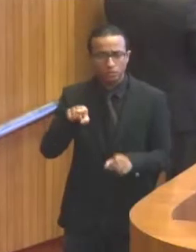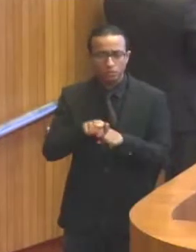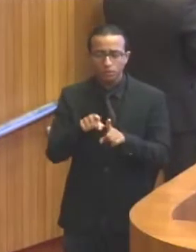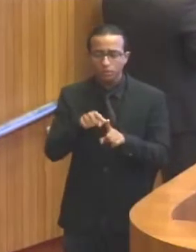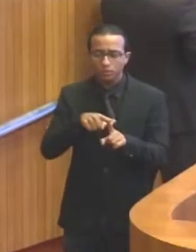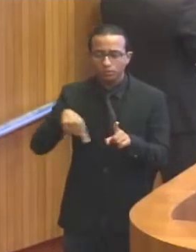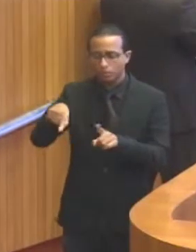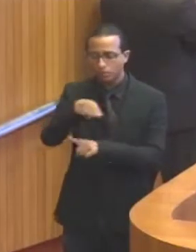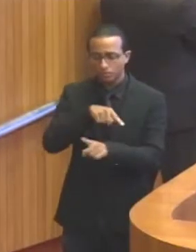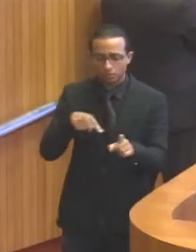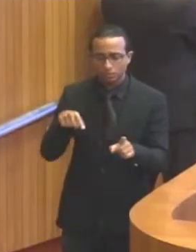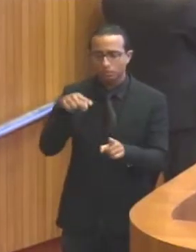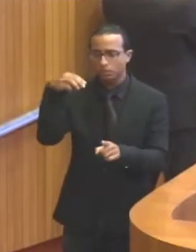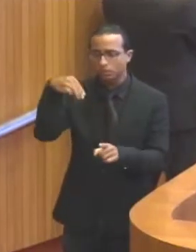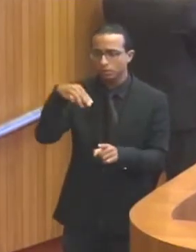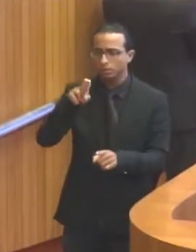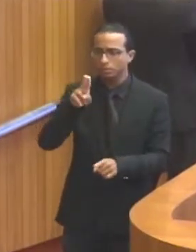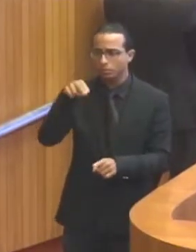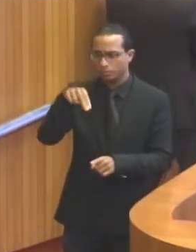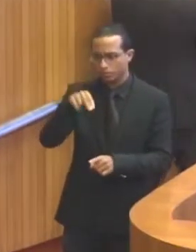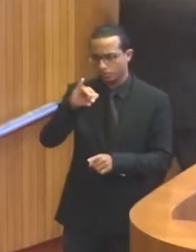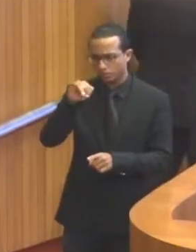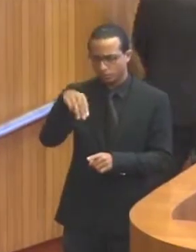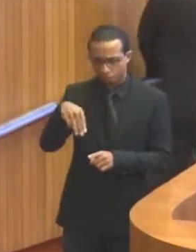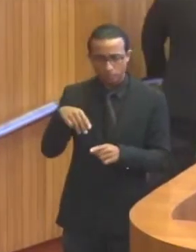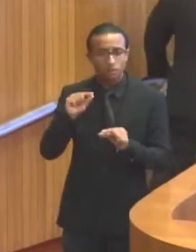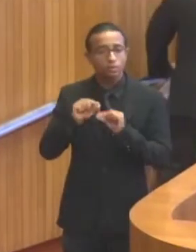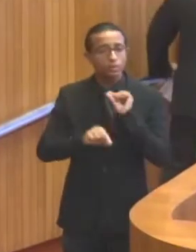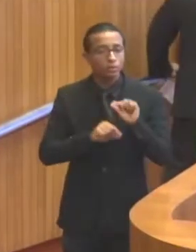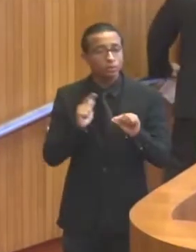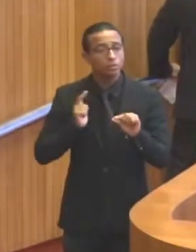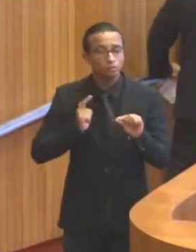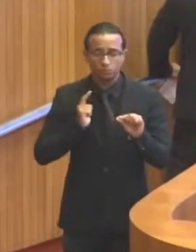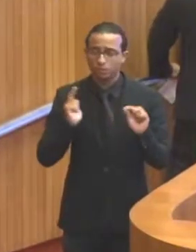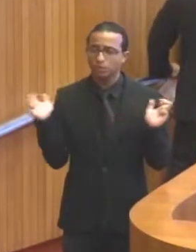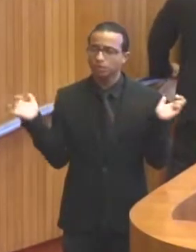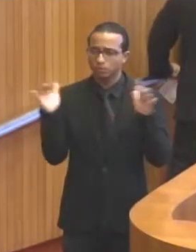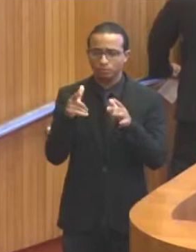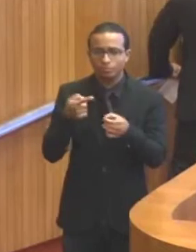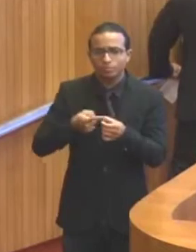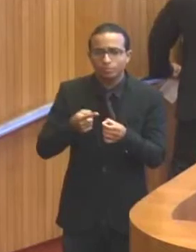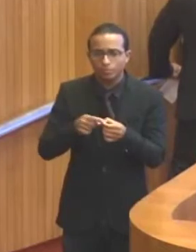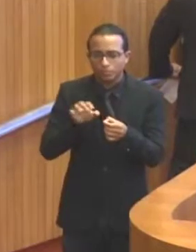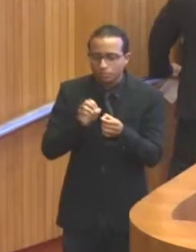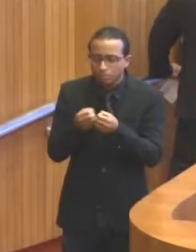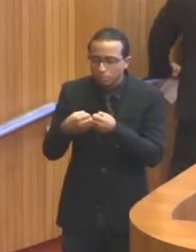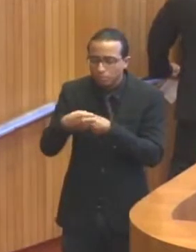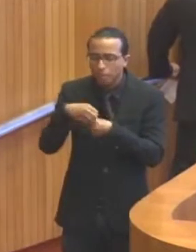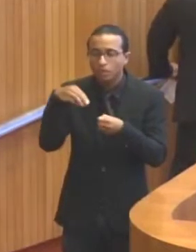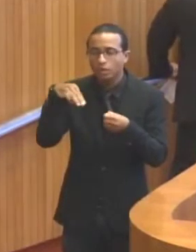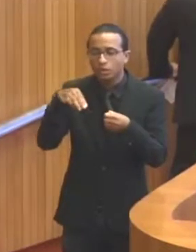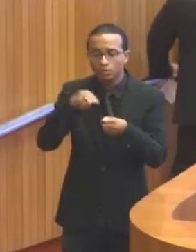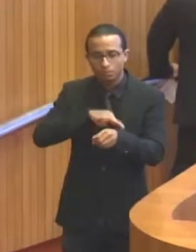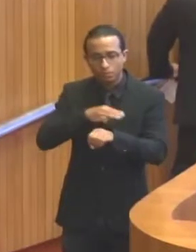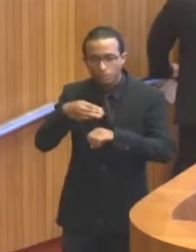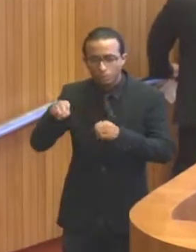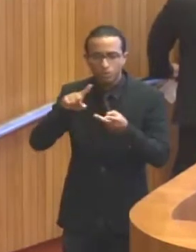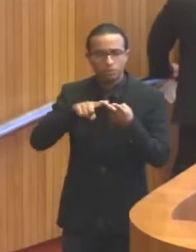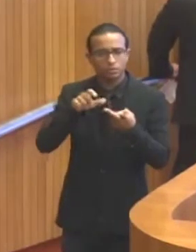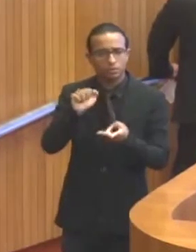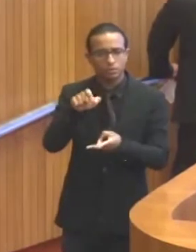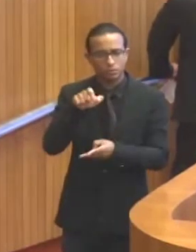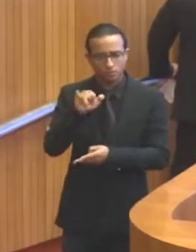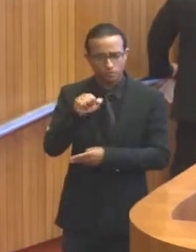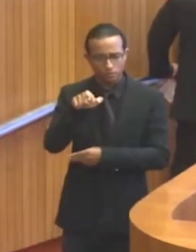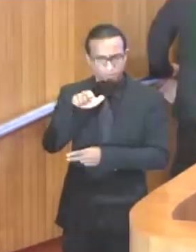abrangendo municípios como Morros, como a Xixá e outros ali na proximidade. O que